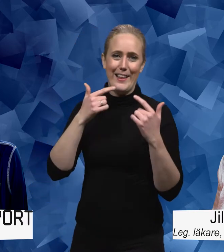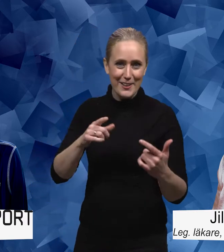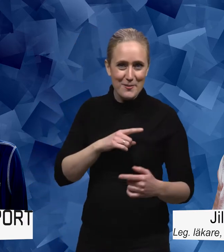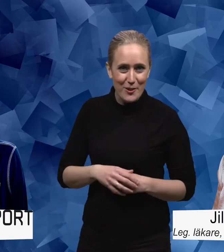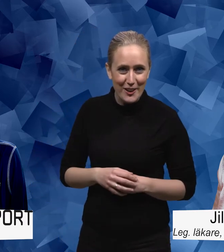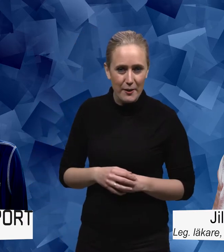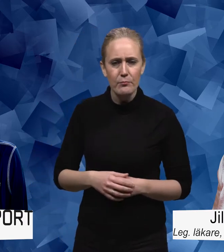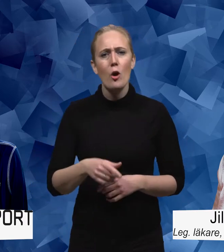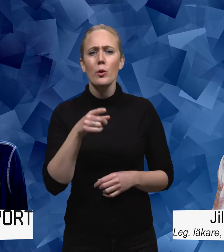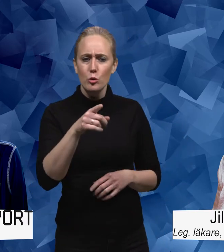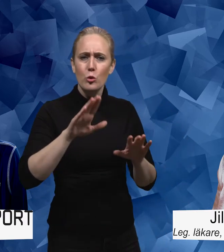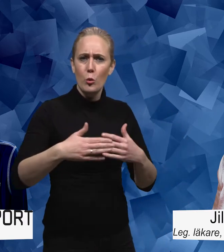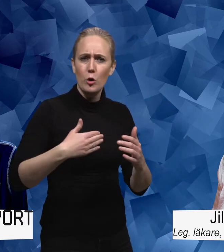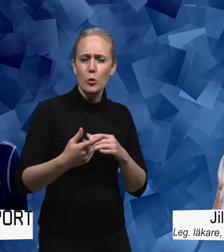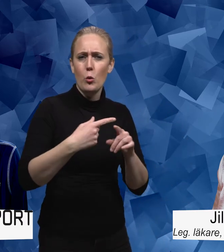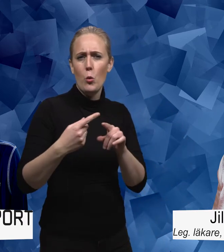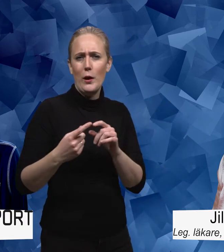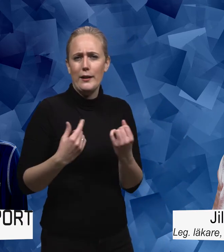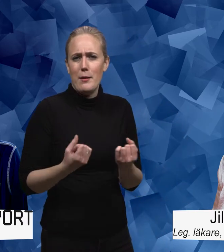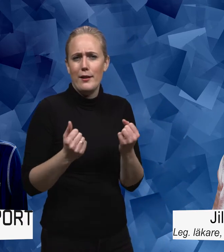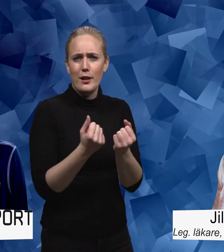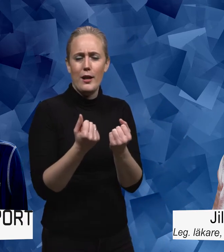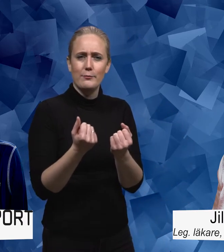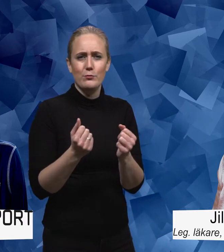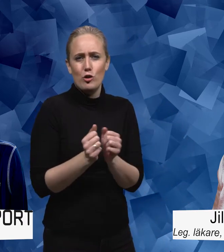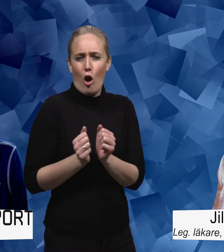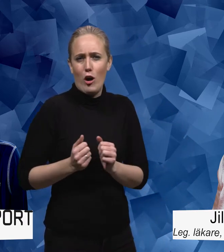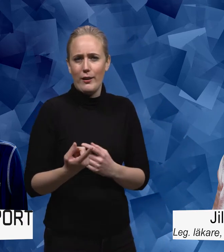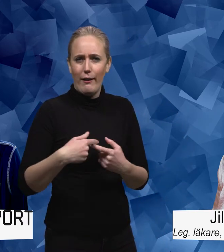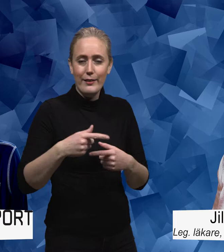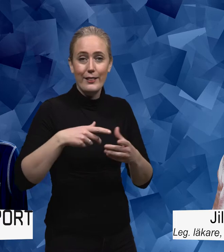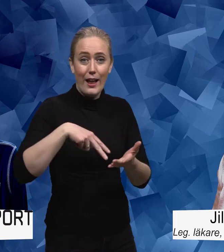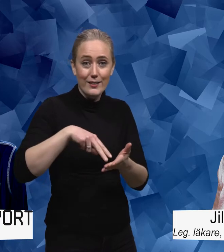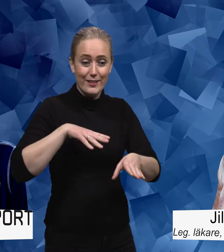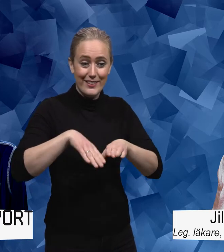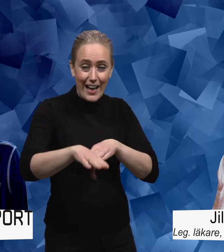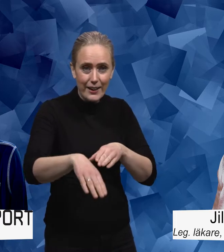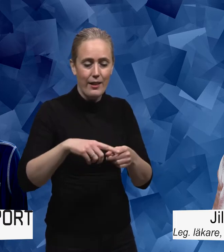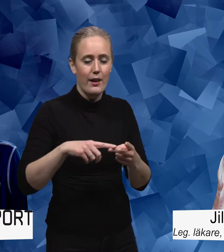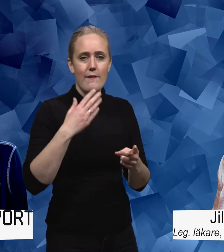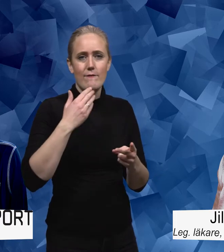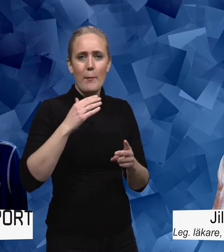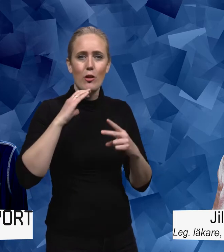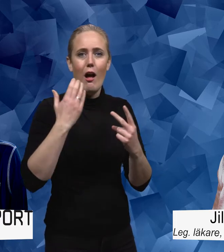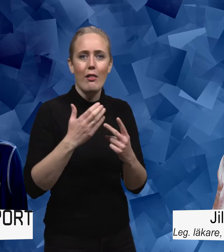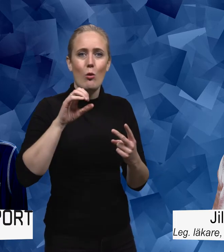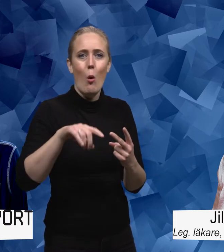massa spännande saker inom hälsa, bland annat det här med danssteget och vem tar hand om doktorn. Du kallar dig